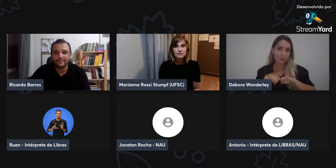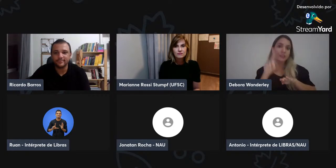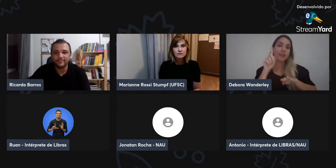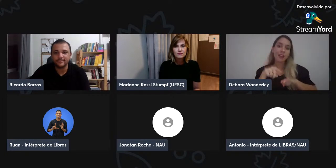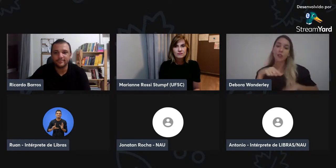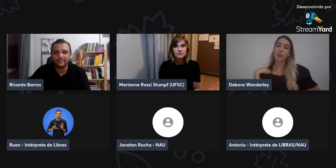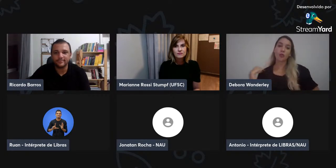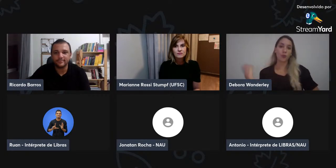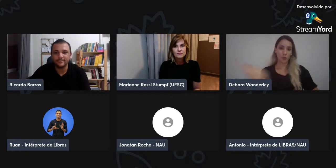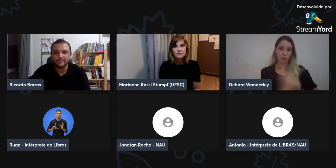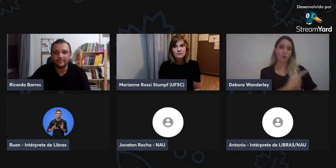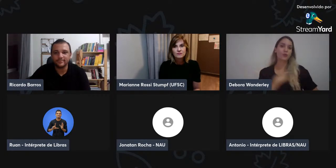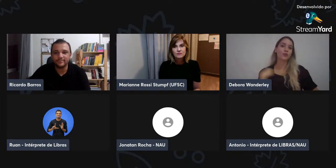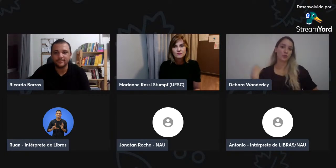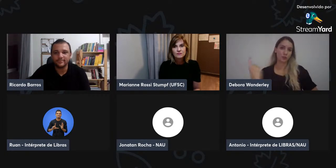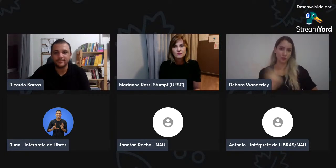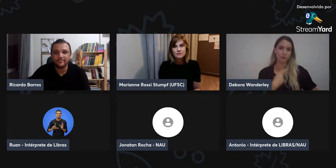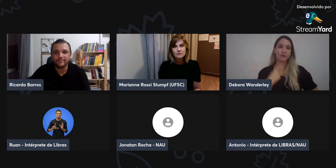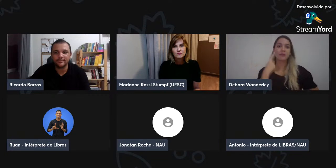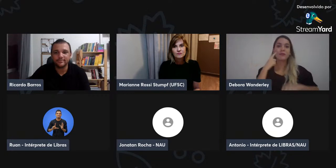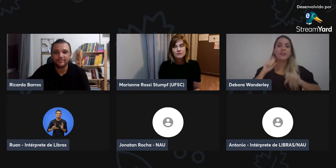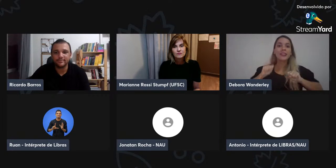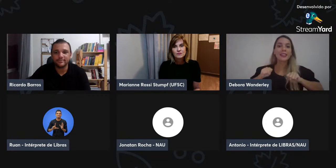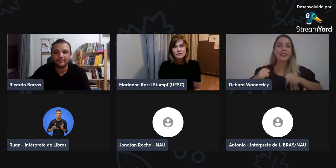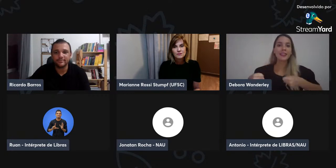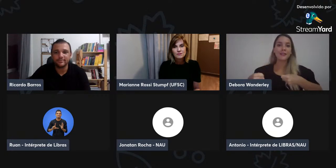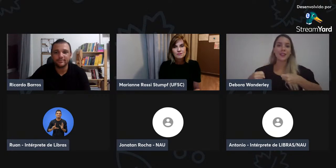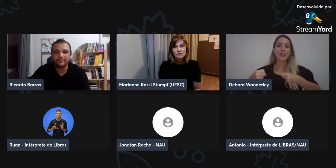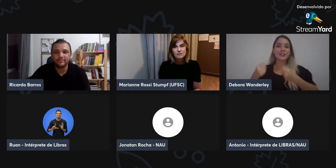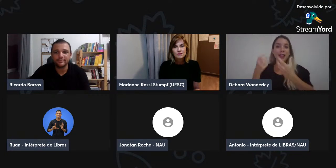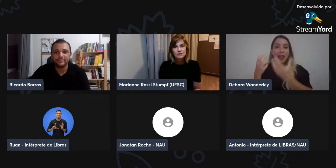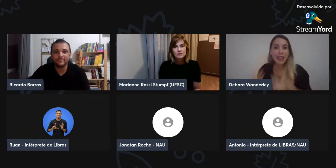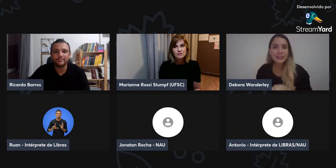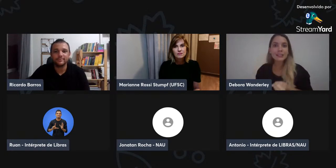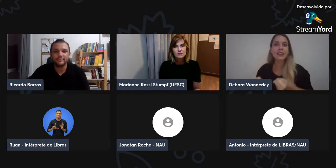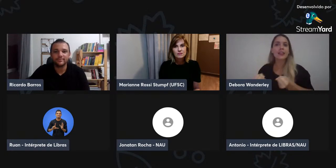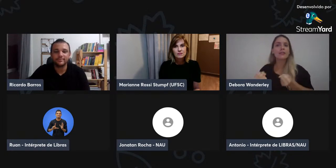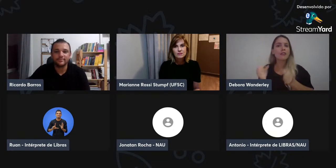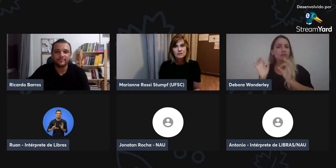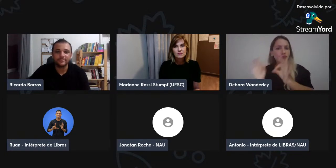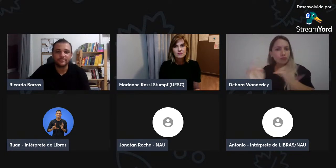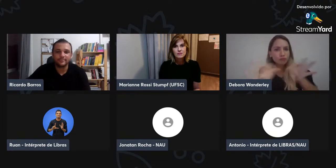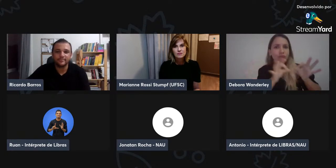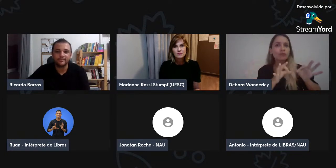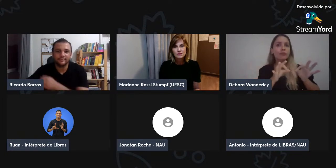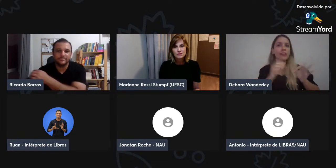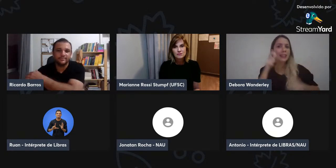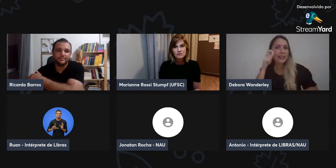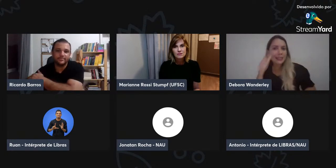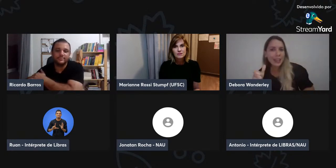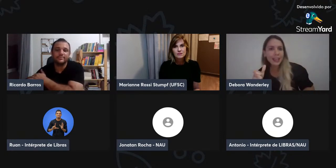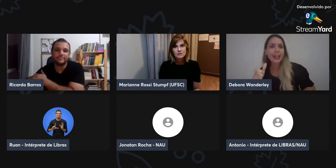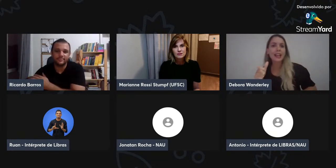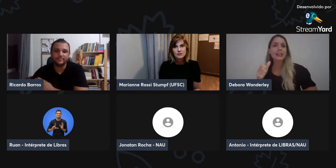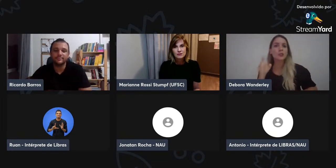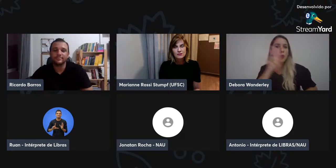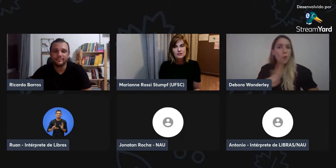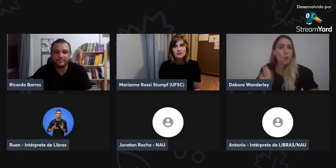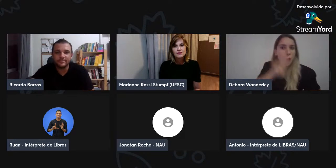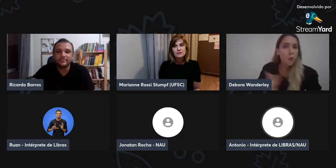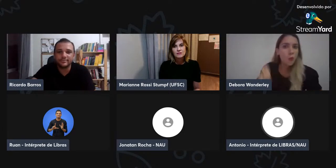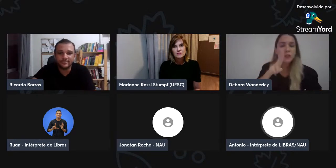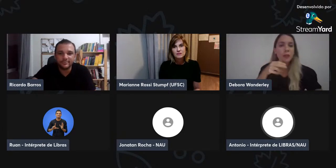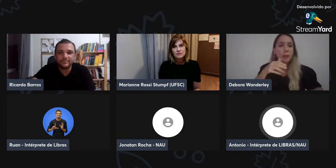gente, porque primeiramente nós nós nós nos esforçamos, nós aceitamos, nós